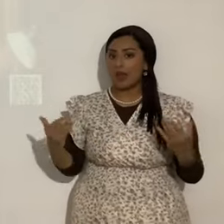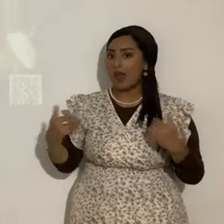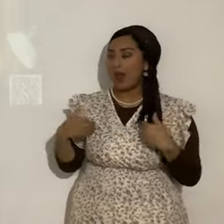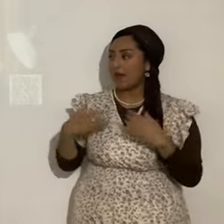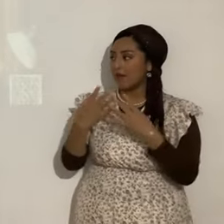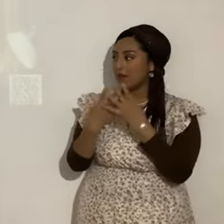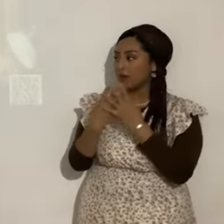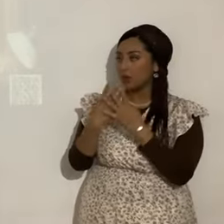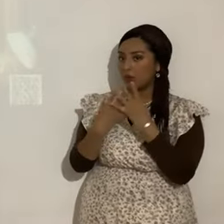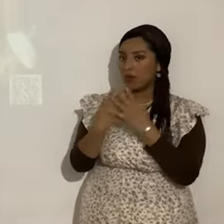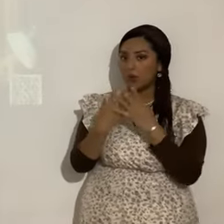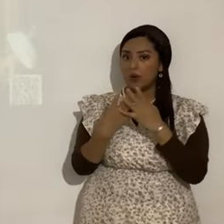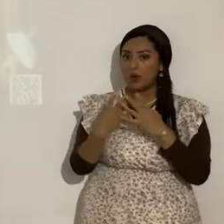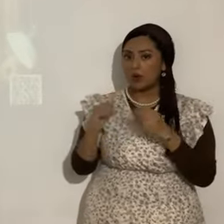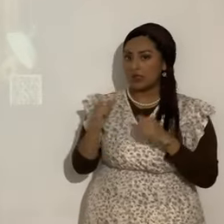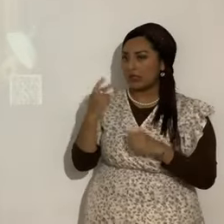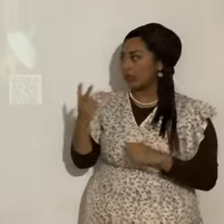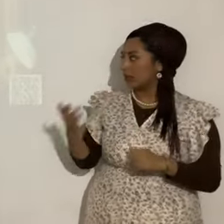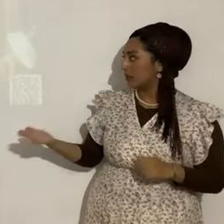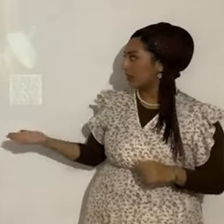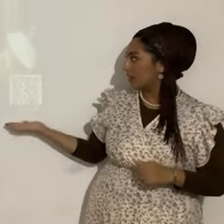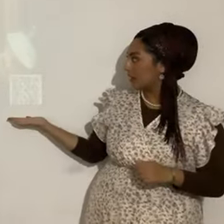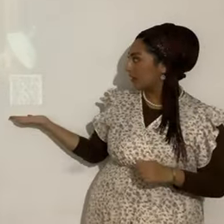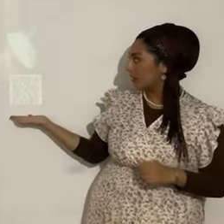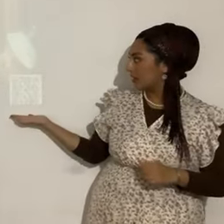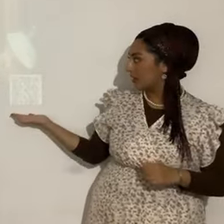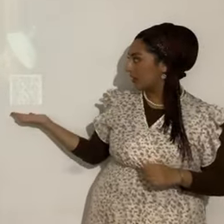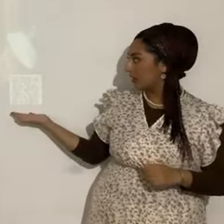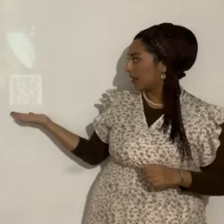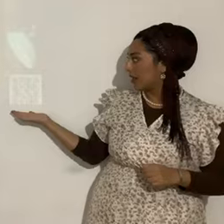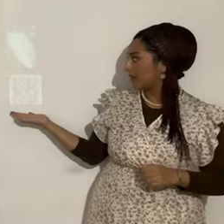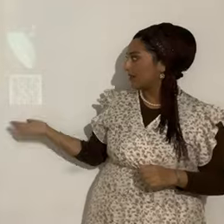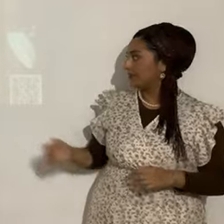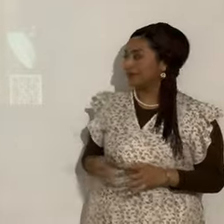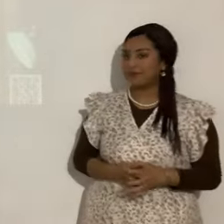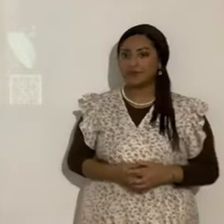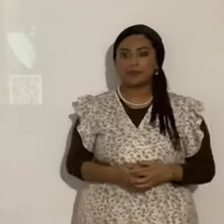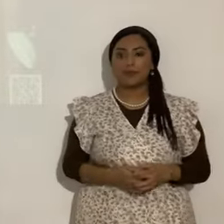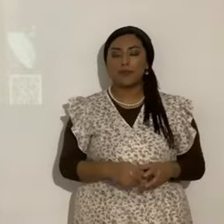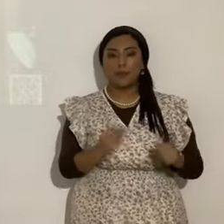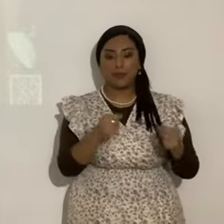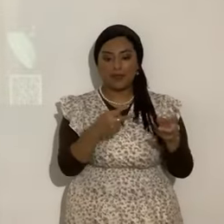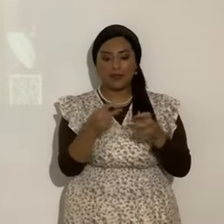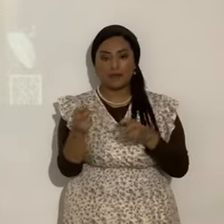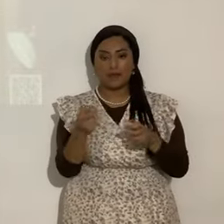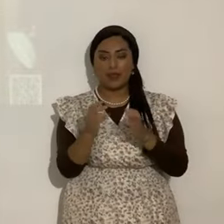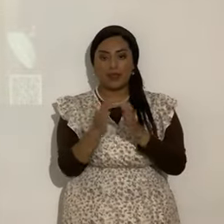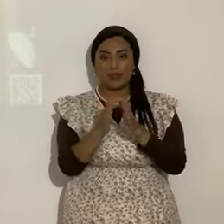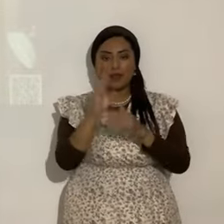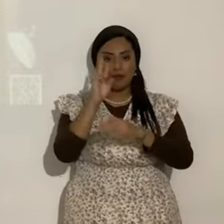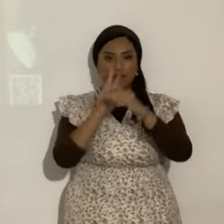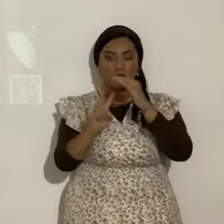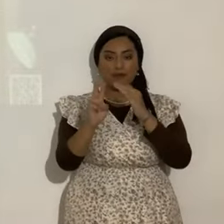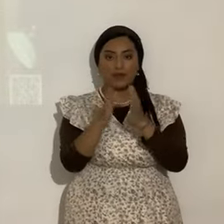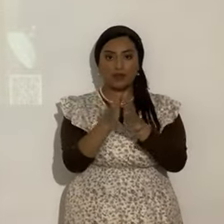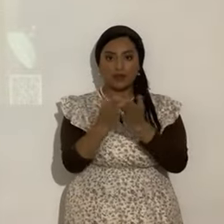QR. A ver. Nunca le atino. Aquí está. Para que puedan descargar. Esta revista profética. Sí.